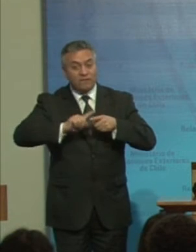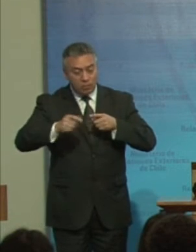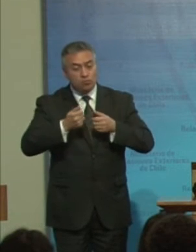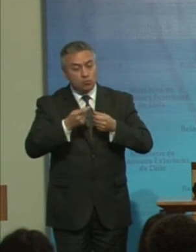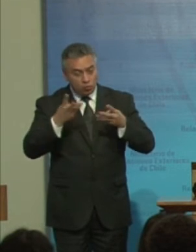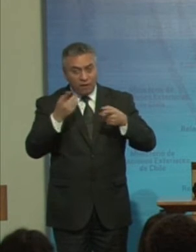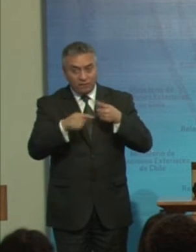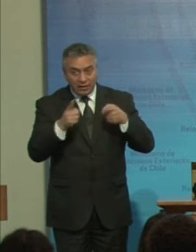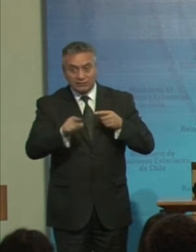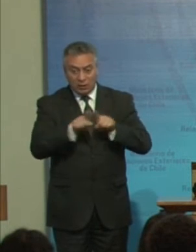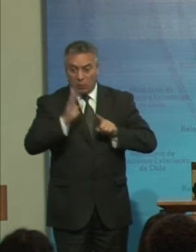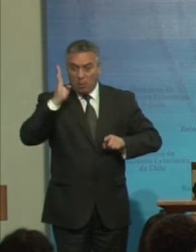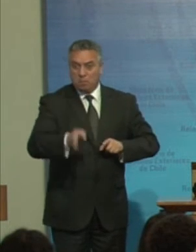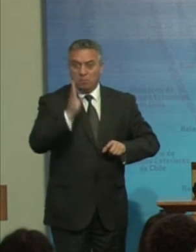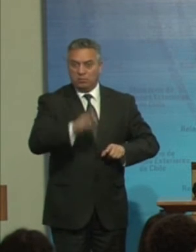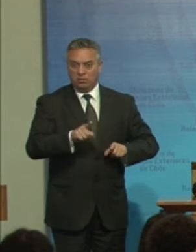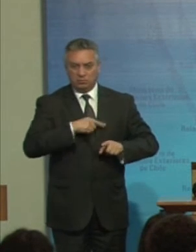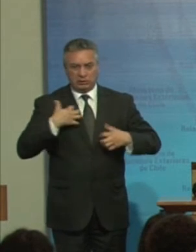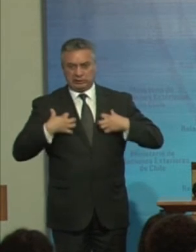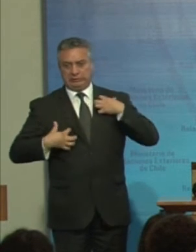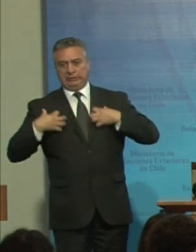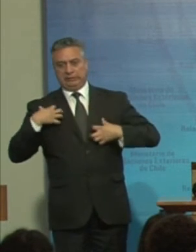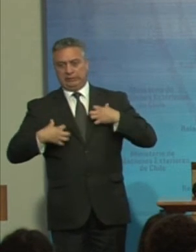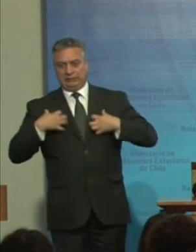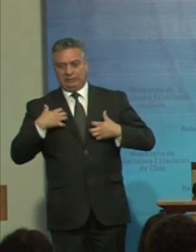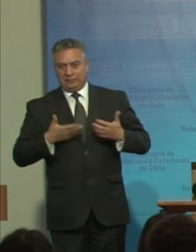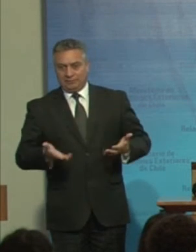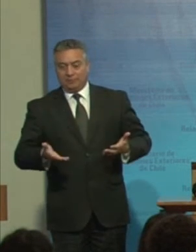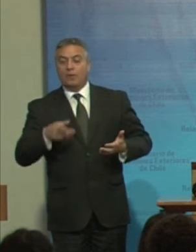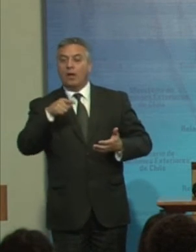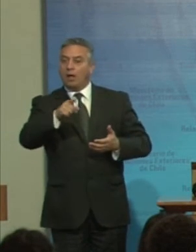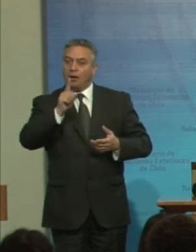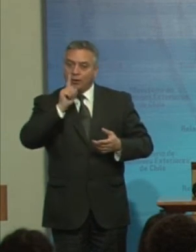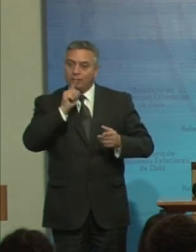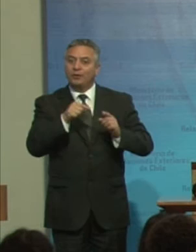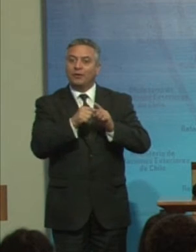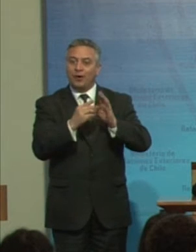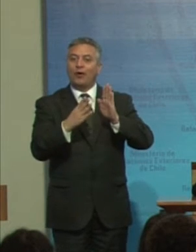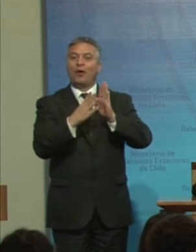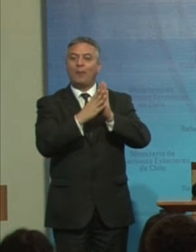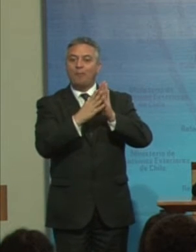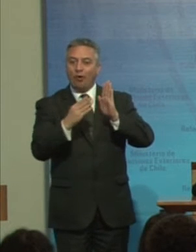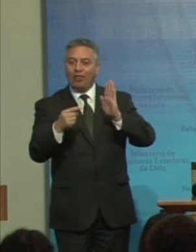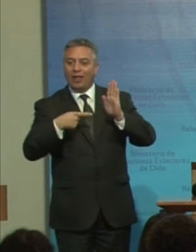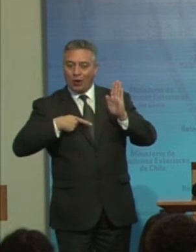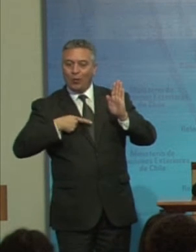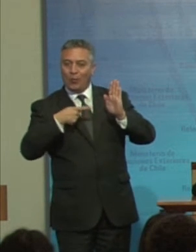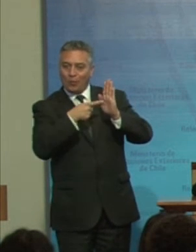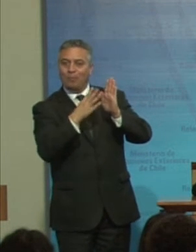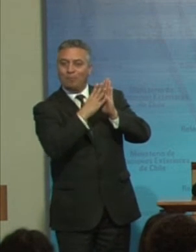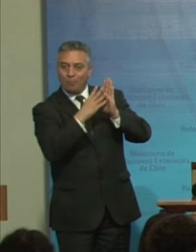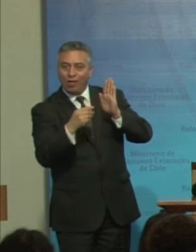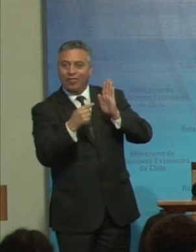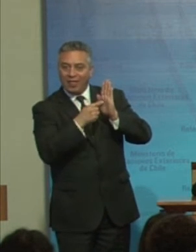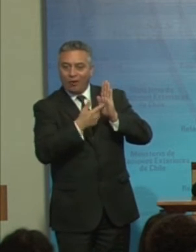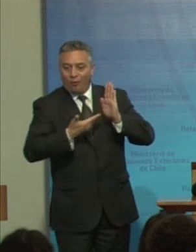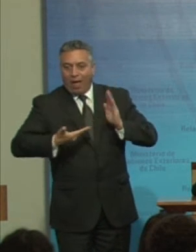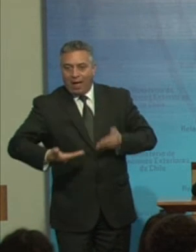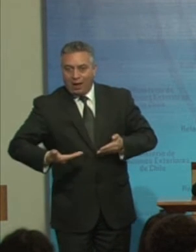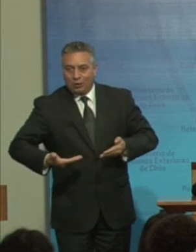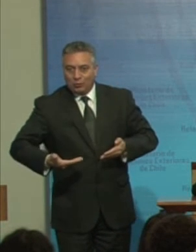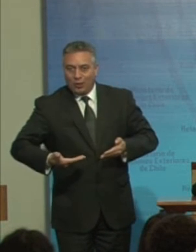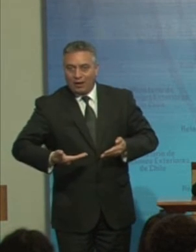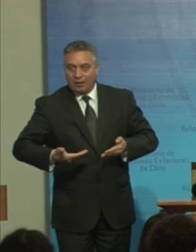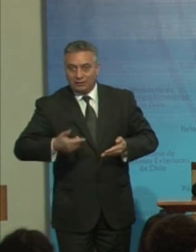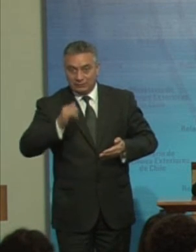Sino Tantas injusticias Y desigualdades Producto del modelo De desarrollo Actual Tengámoslo siempre